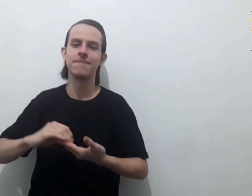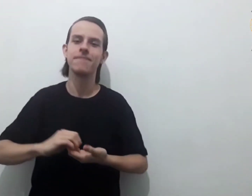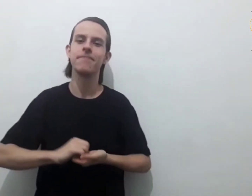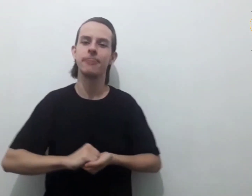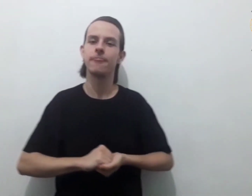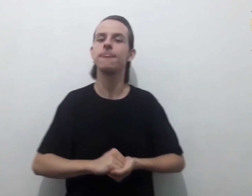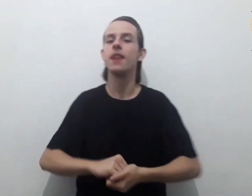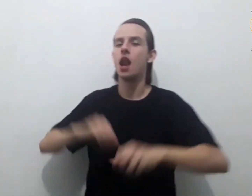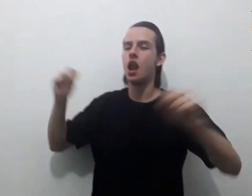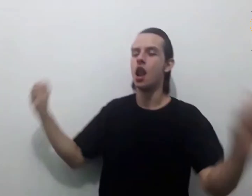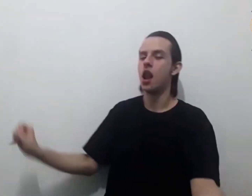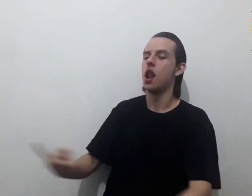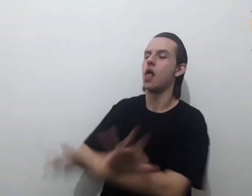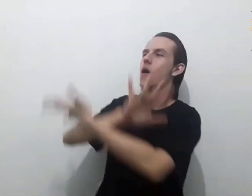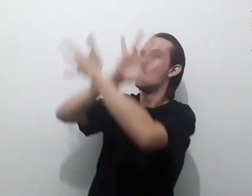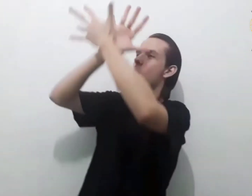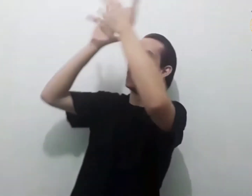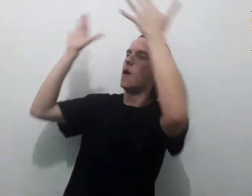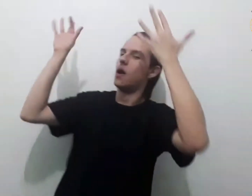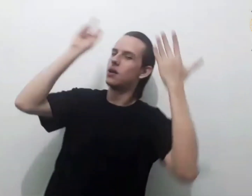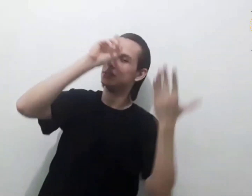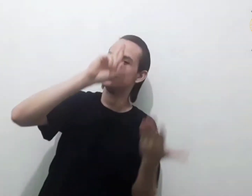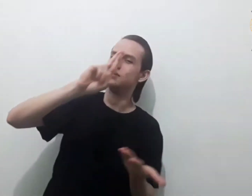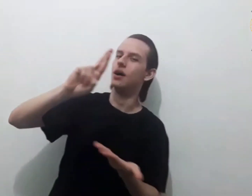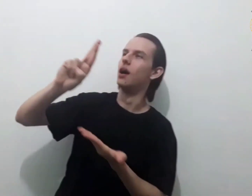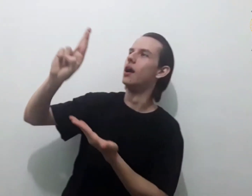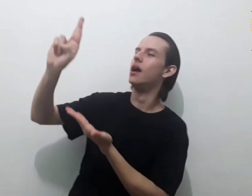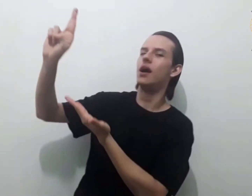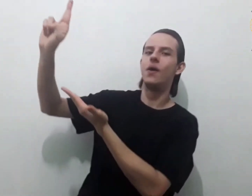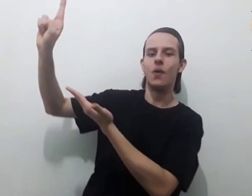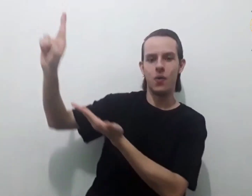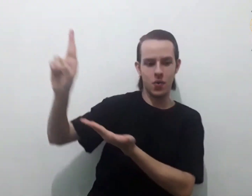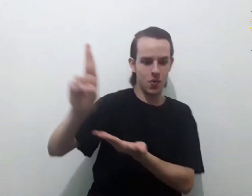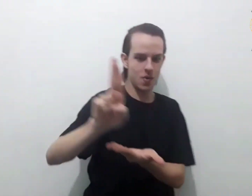E a glória habitará em nossa terra.